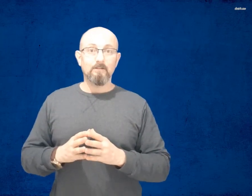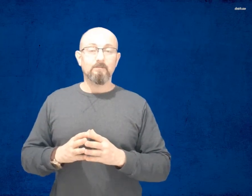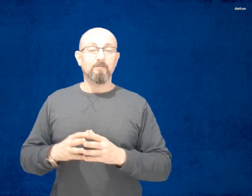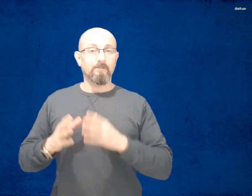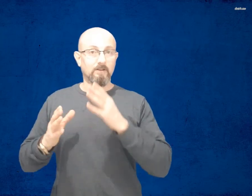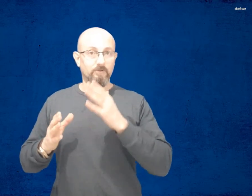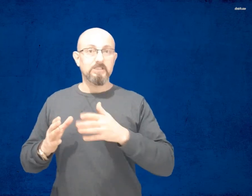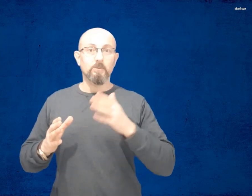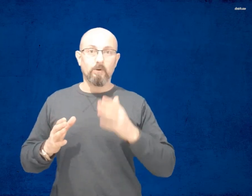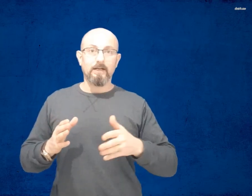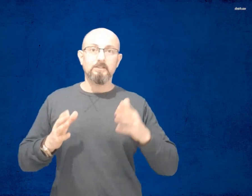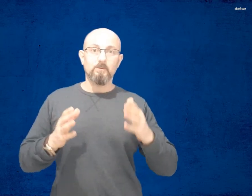في الـ